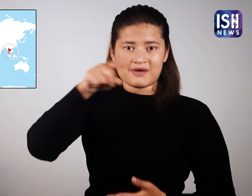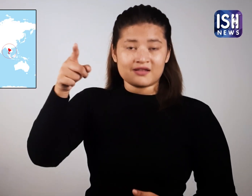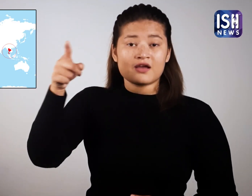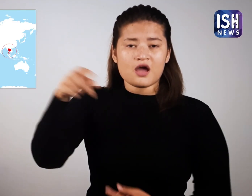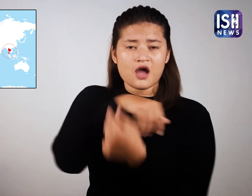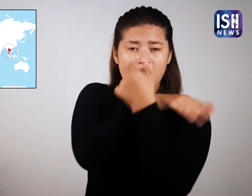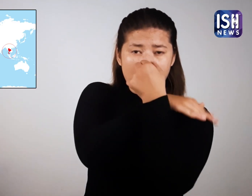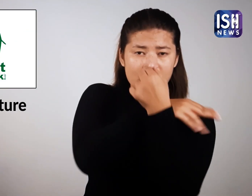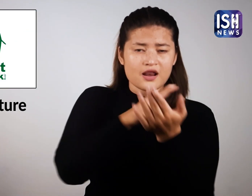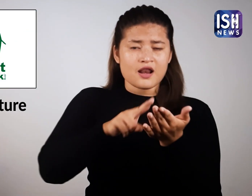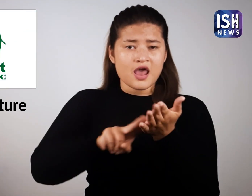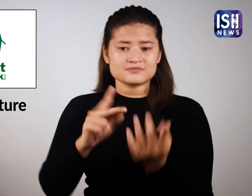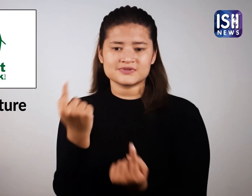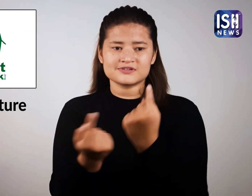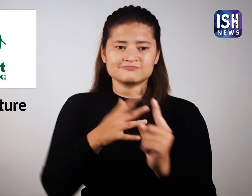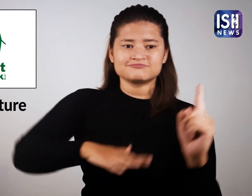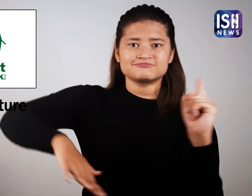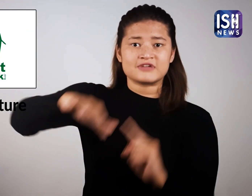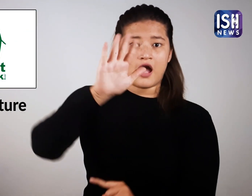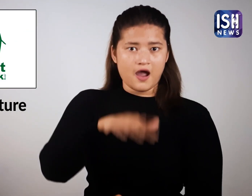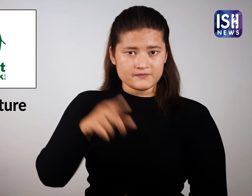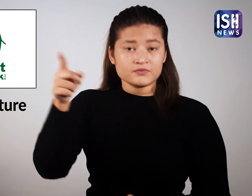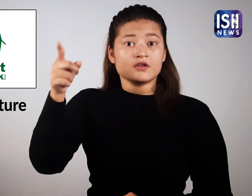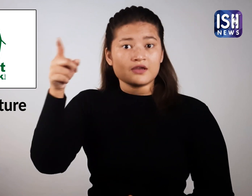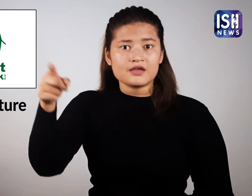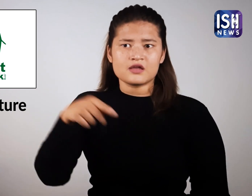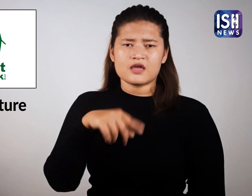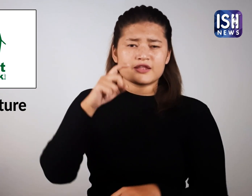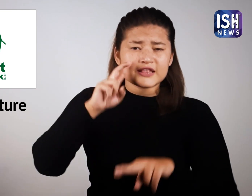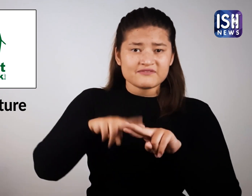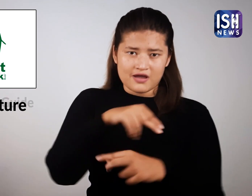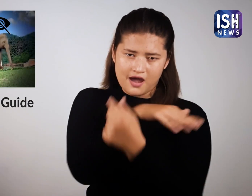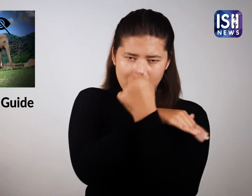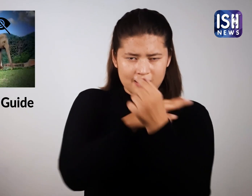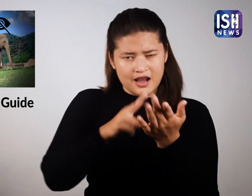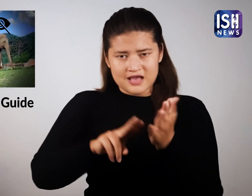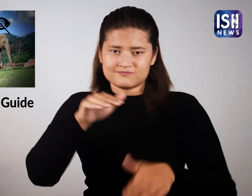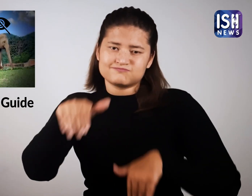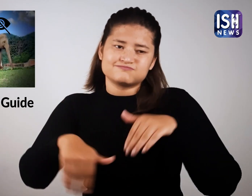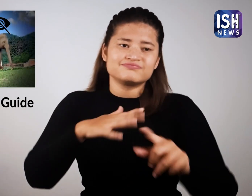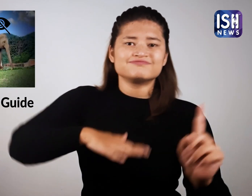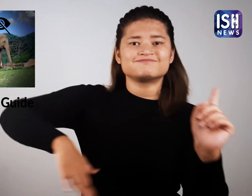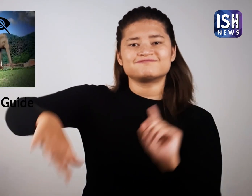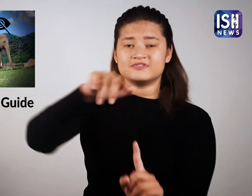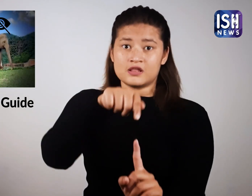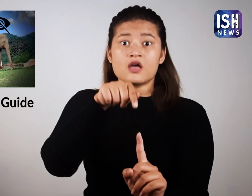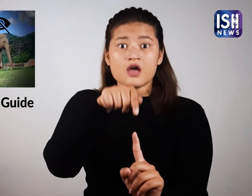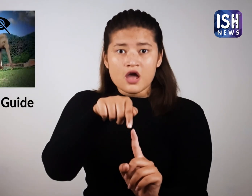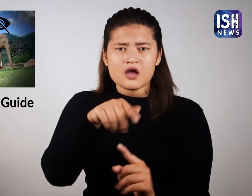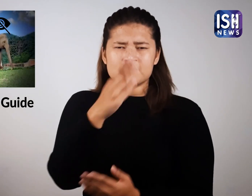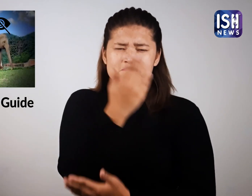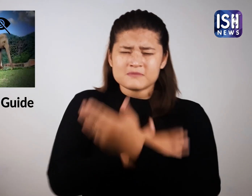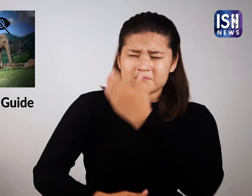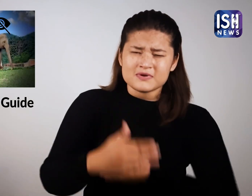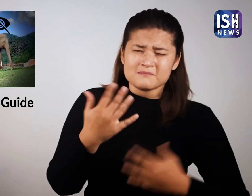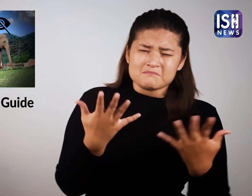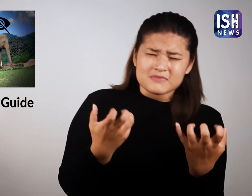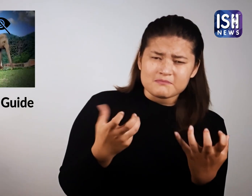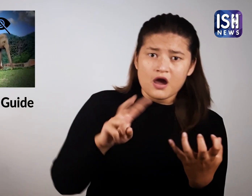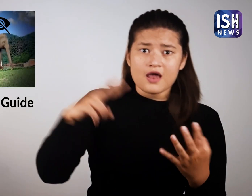उत्तरित हाइलेंड में एक एलेफिंट नेचर पार्क है। इस पार्क में हाथियों को बचाया जाता है, सनरक्षित